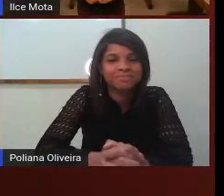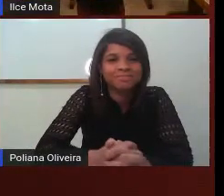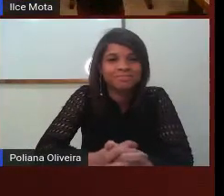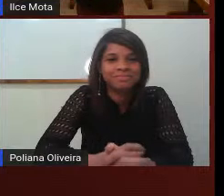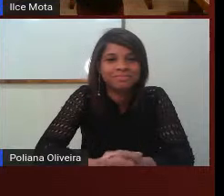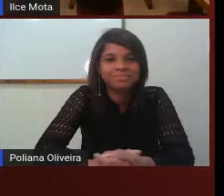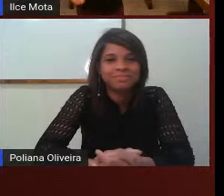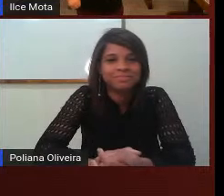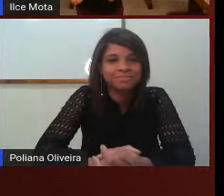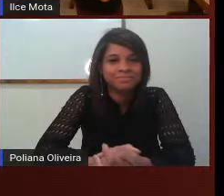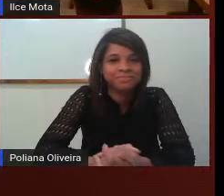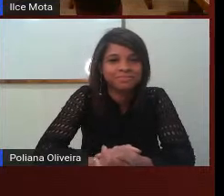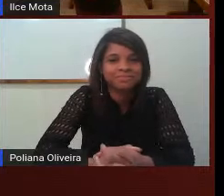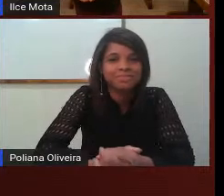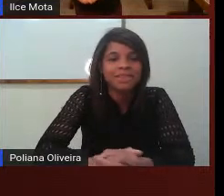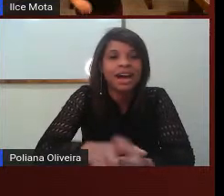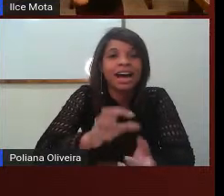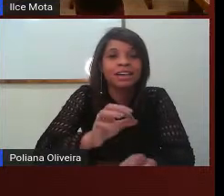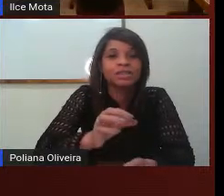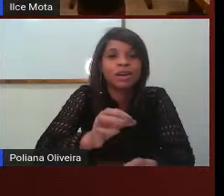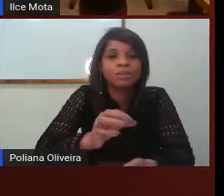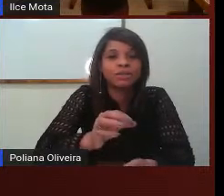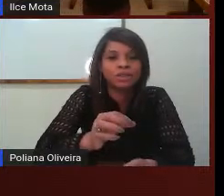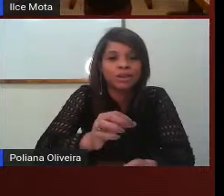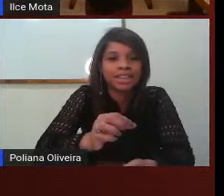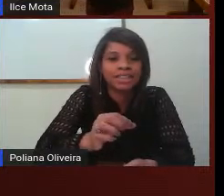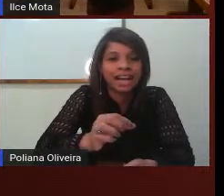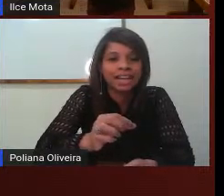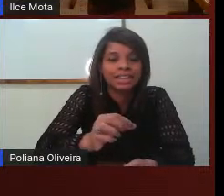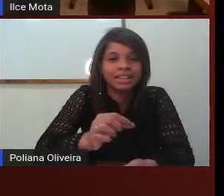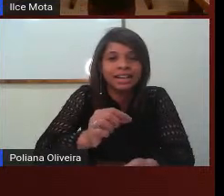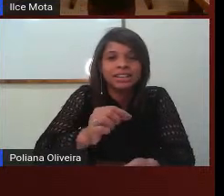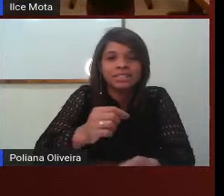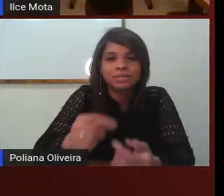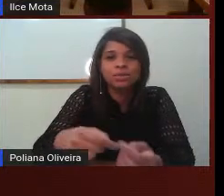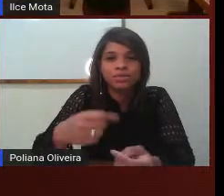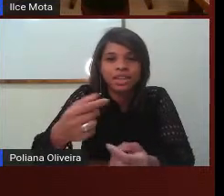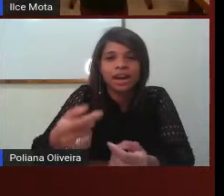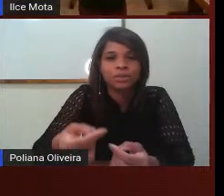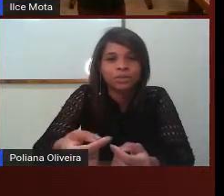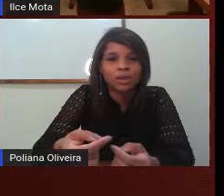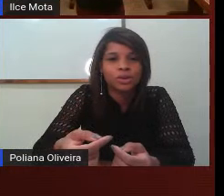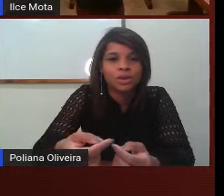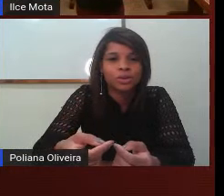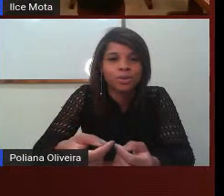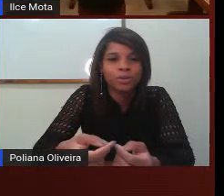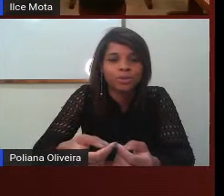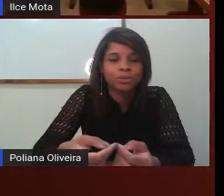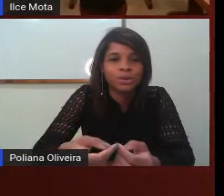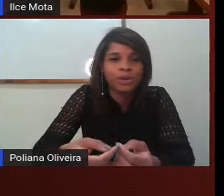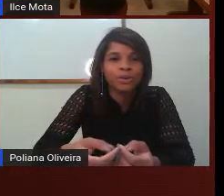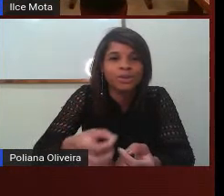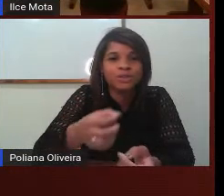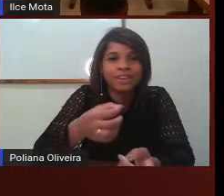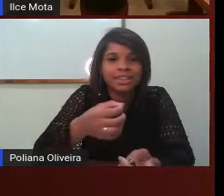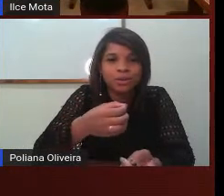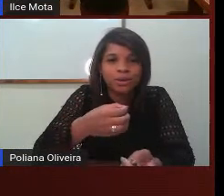Pois é. Vamos começar. Ah, só um detalhe. No final do nosso encontro, pessoal, a gente vai ter uma